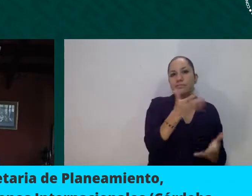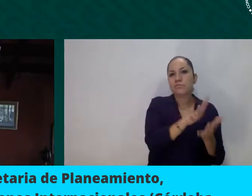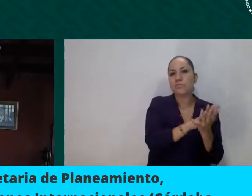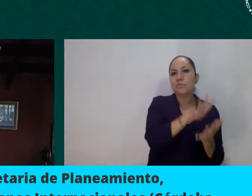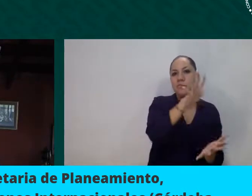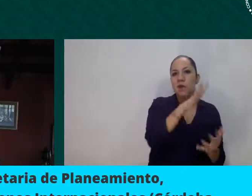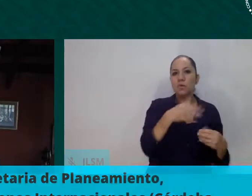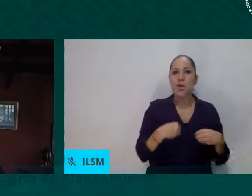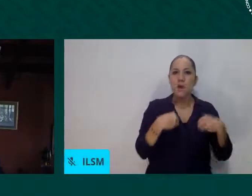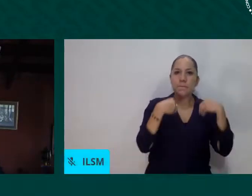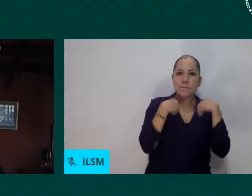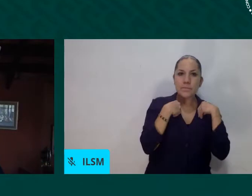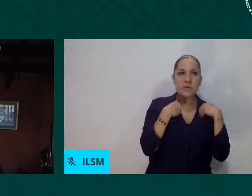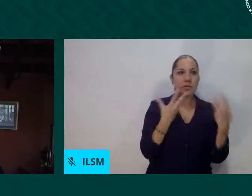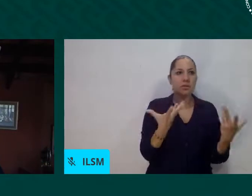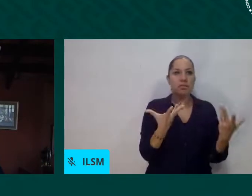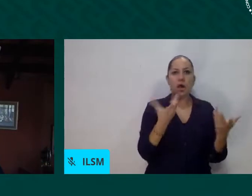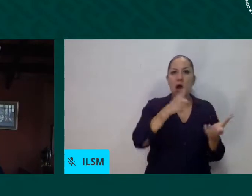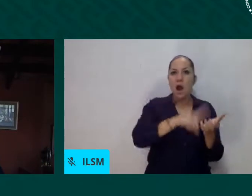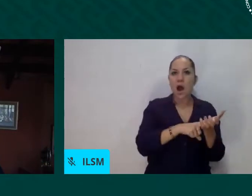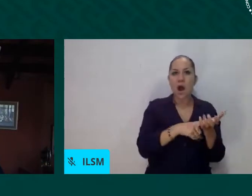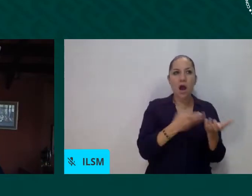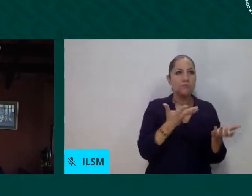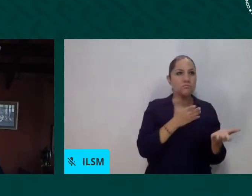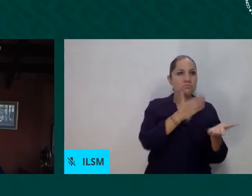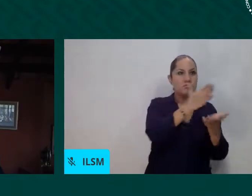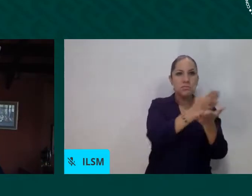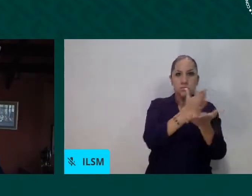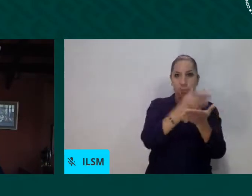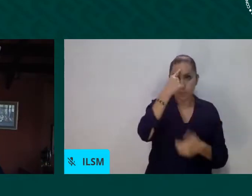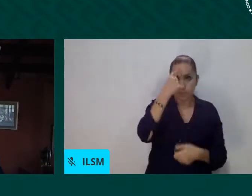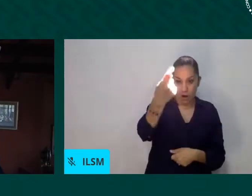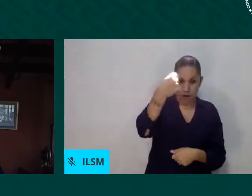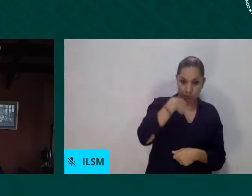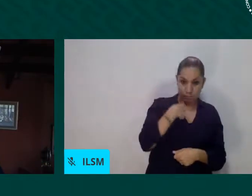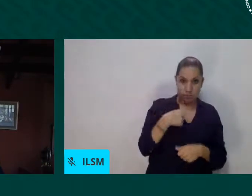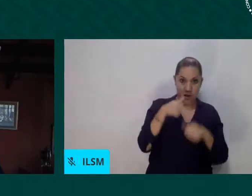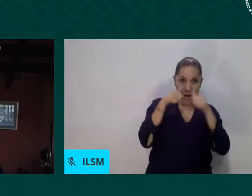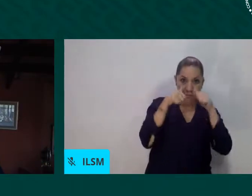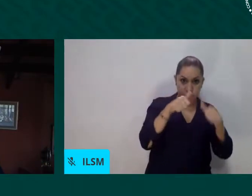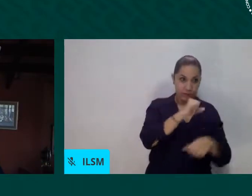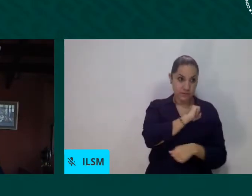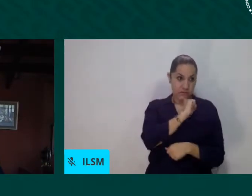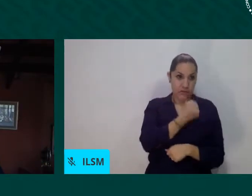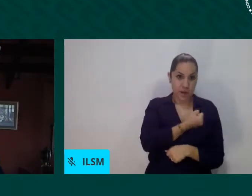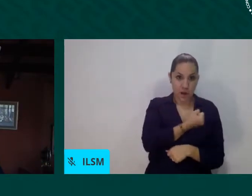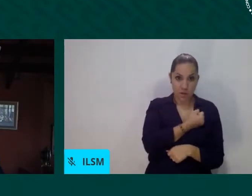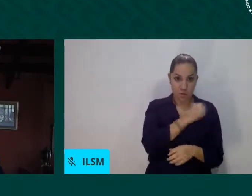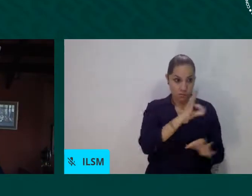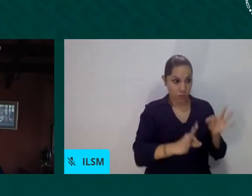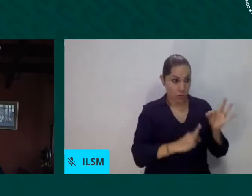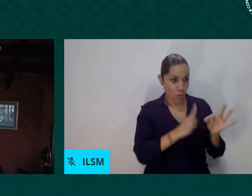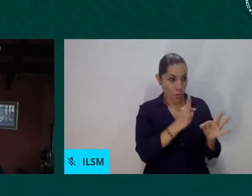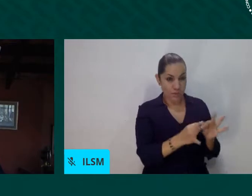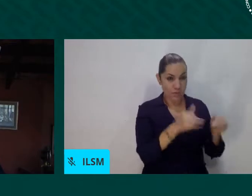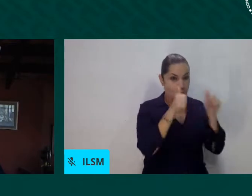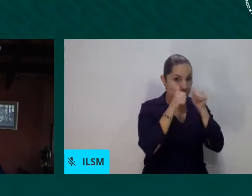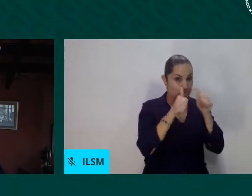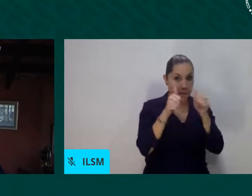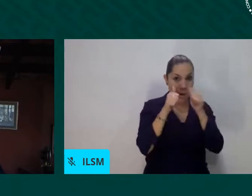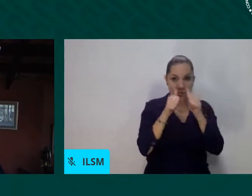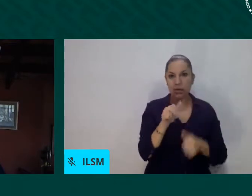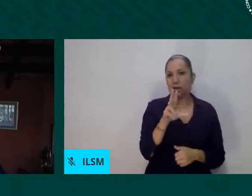las mejores, y obviamente hay problemas de tema de agua o de tema